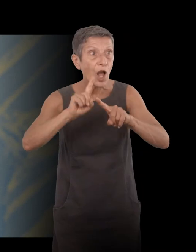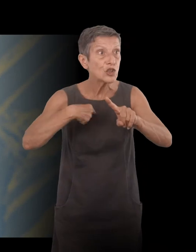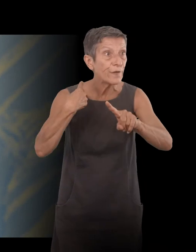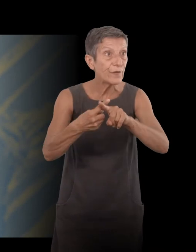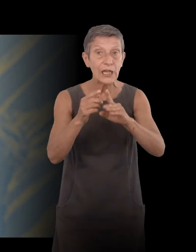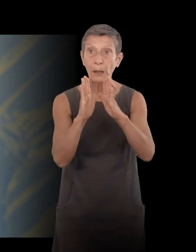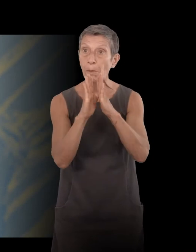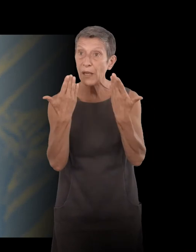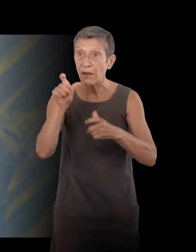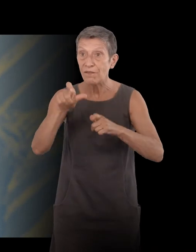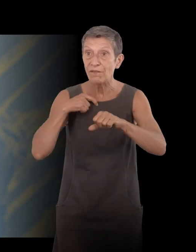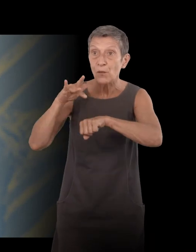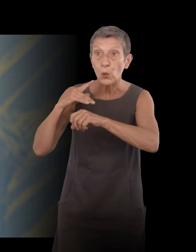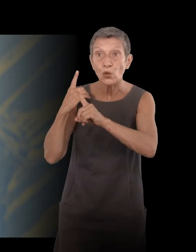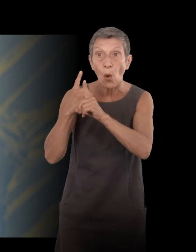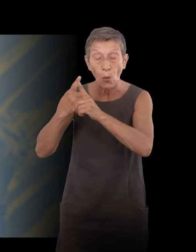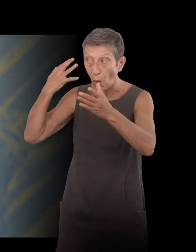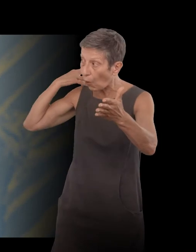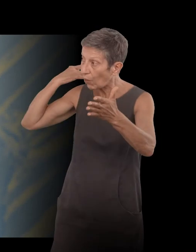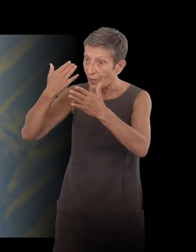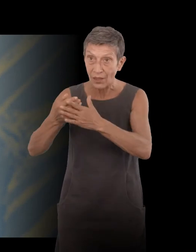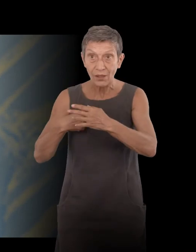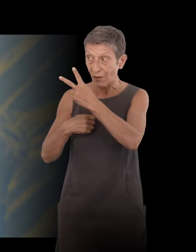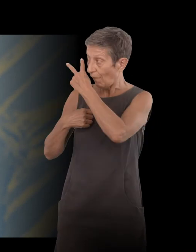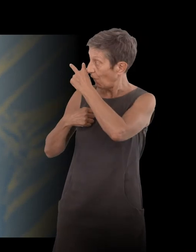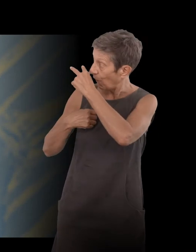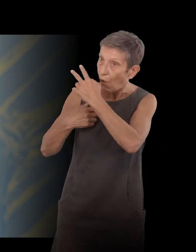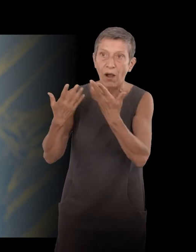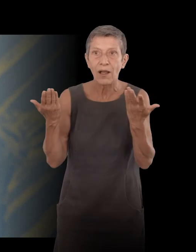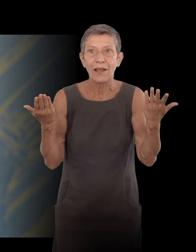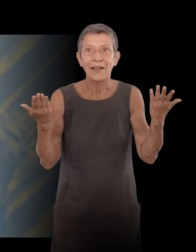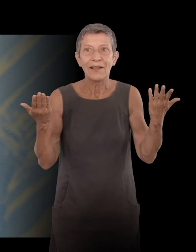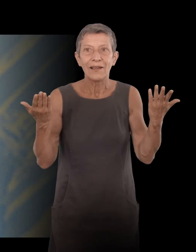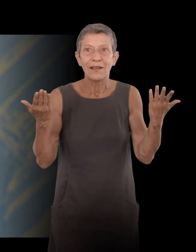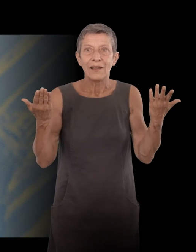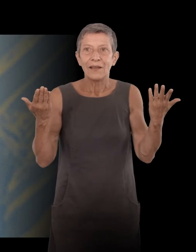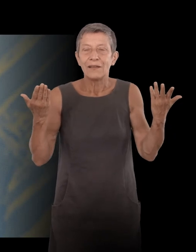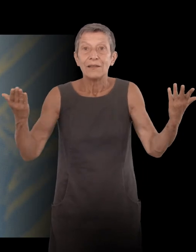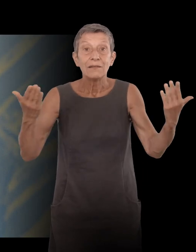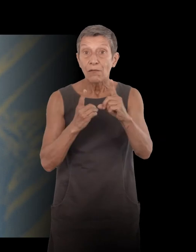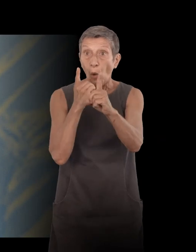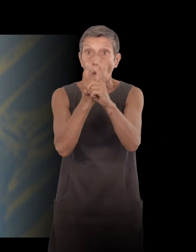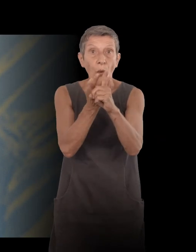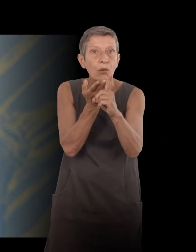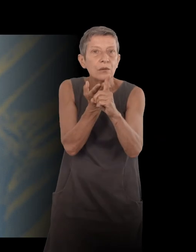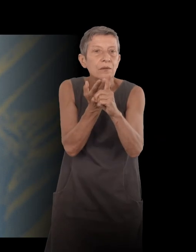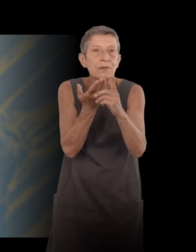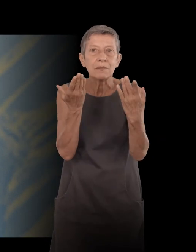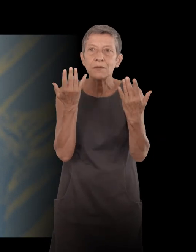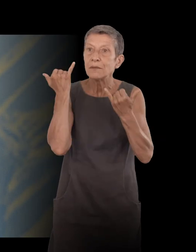les rencontres. Et les rencontres,'est une chose... Enfin, sans rencontre, je serais pas là aujourd'hui